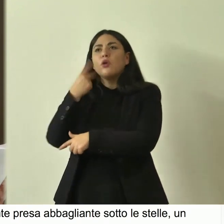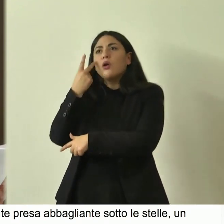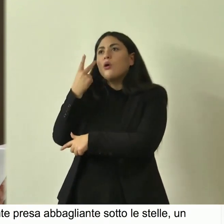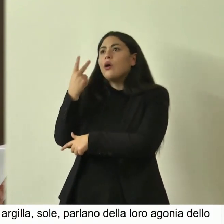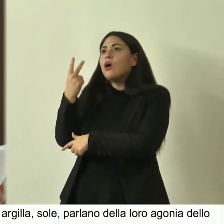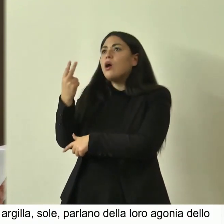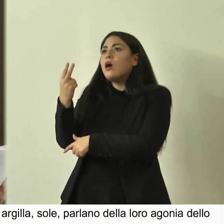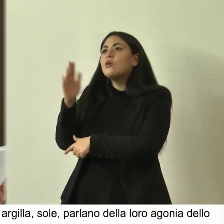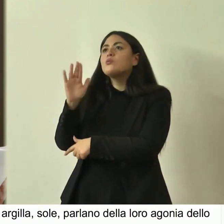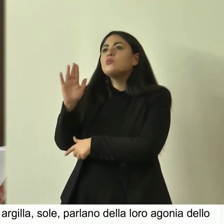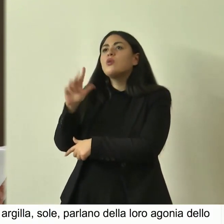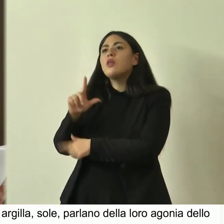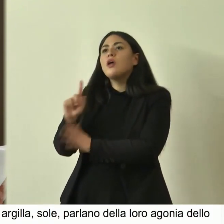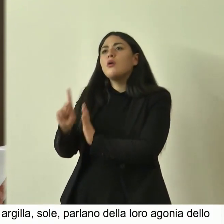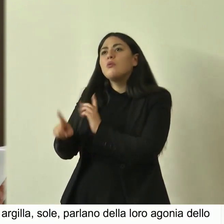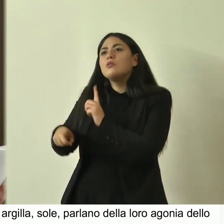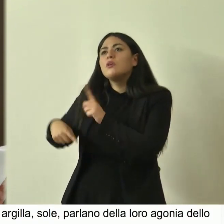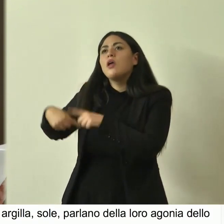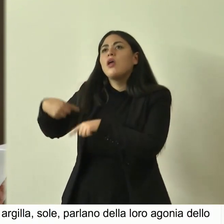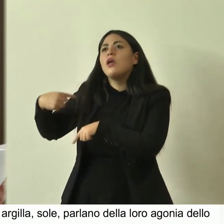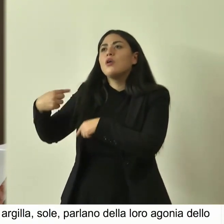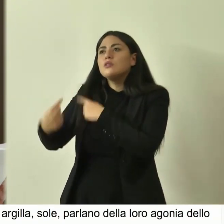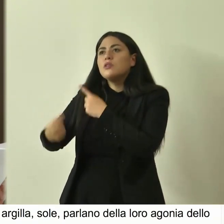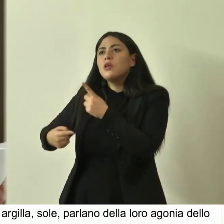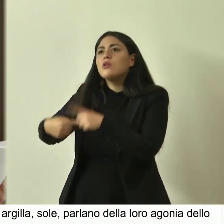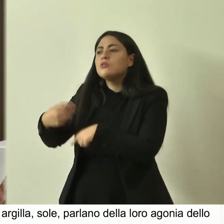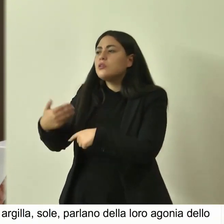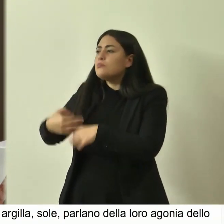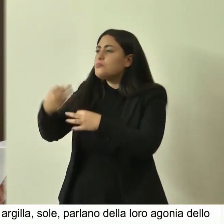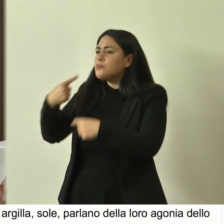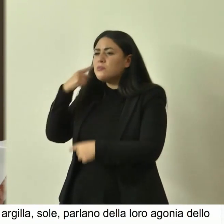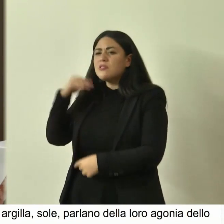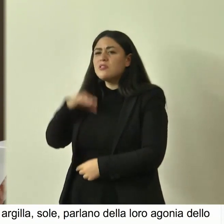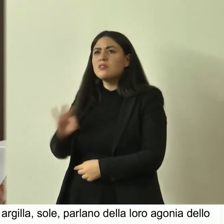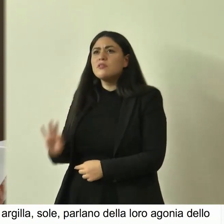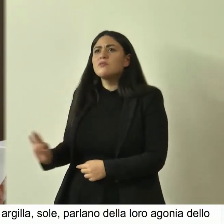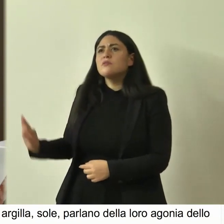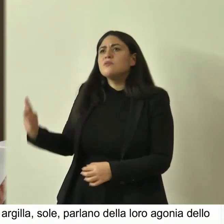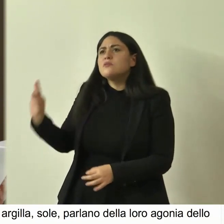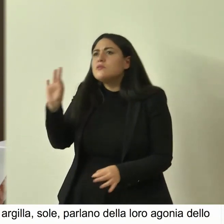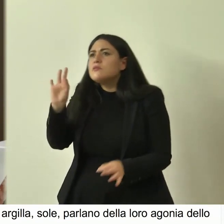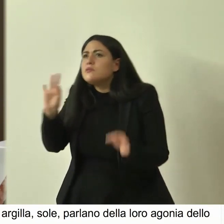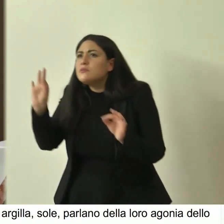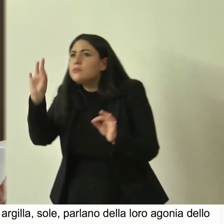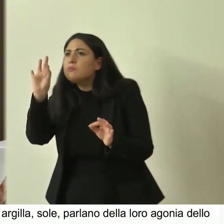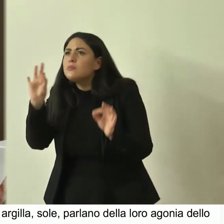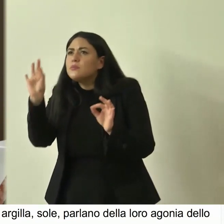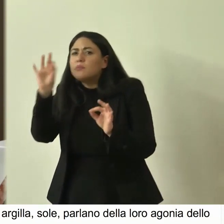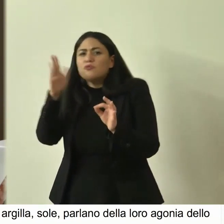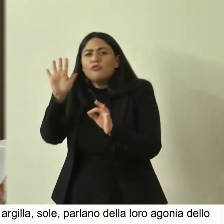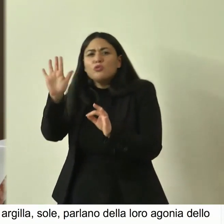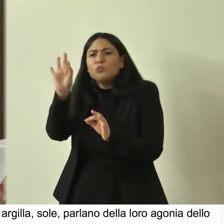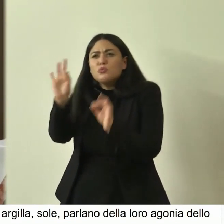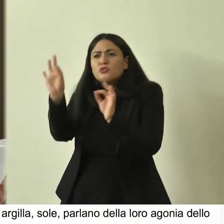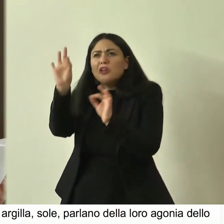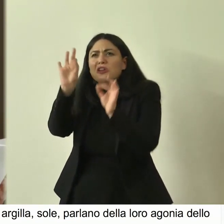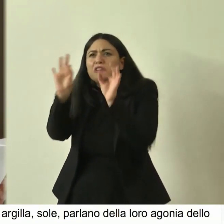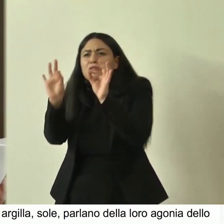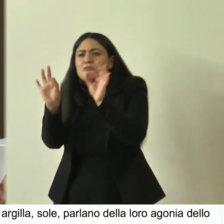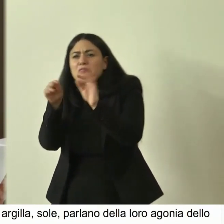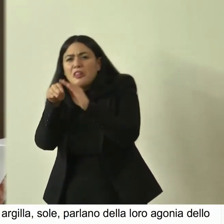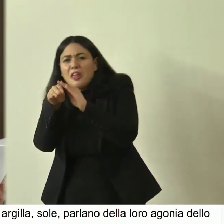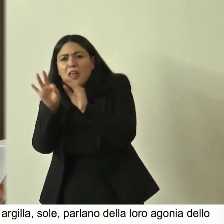sui secoli del suo istante come i moscerini cercano di svernare nelle sue rughe i mari si protendono